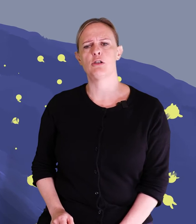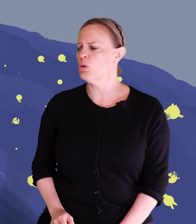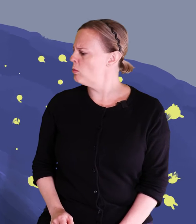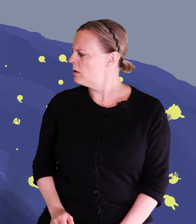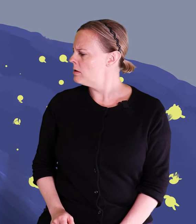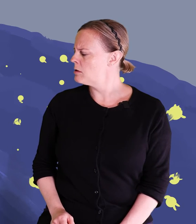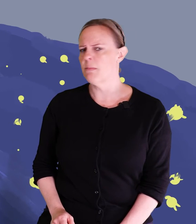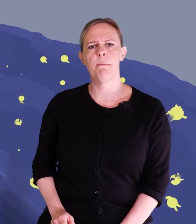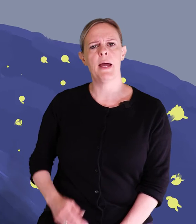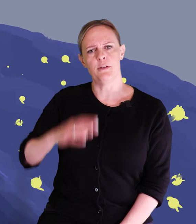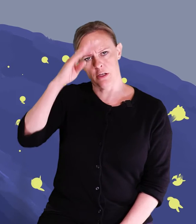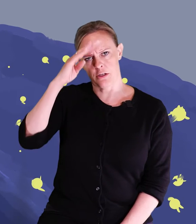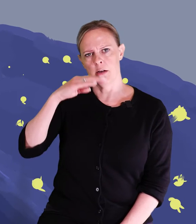så stor som en människa.